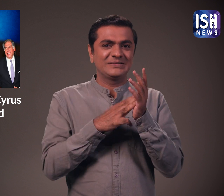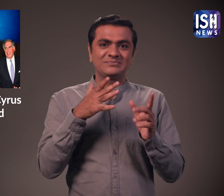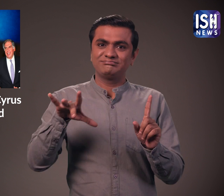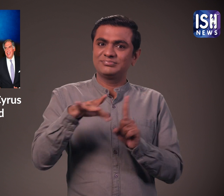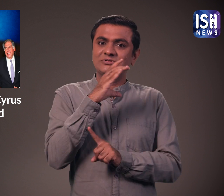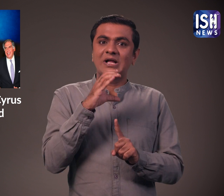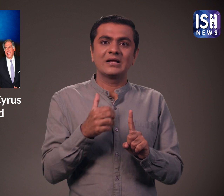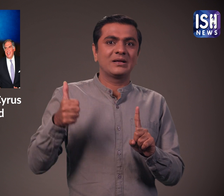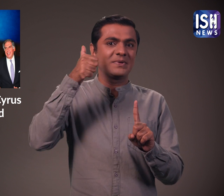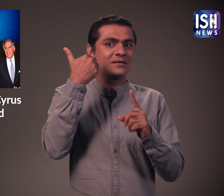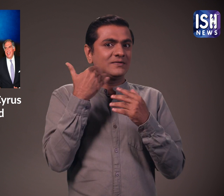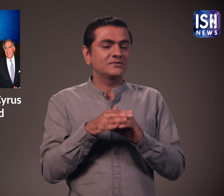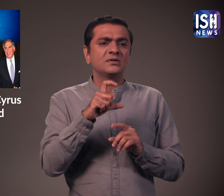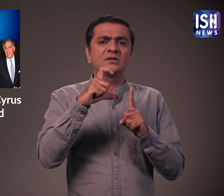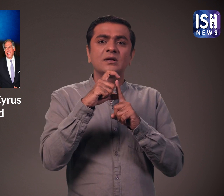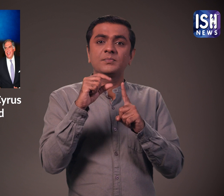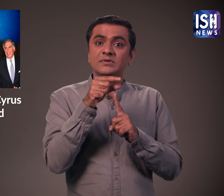मिस्त्री को हटाने का विरोध किया